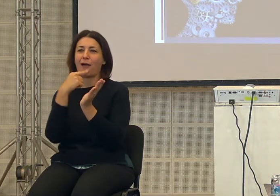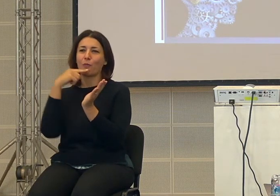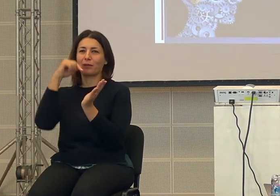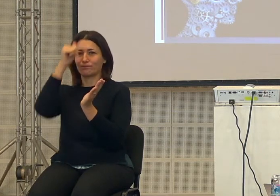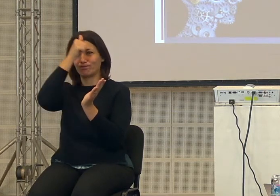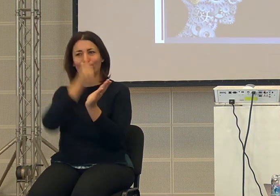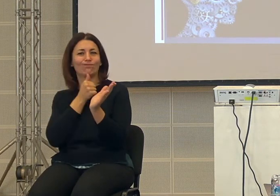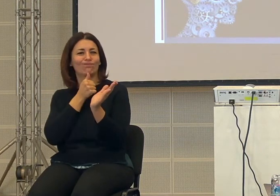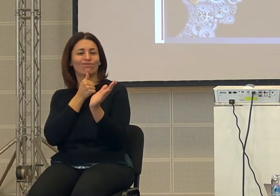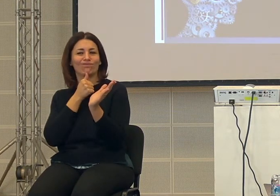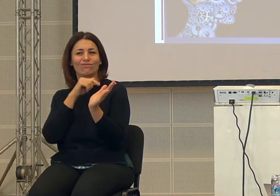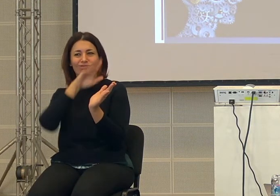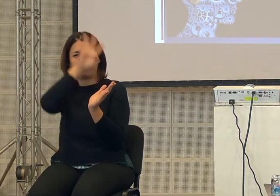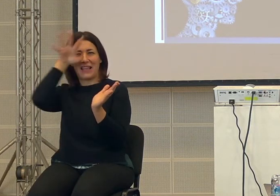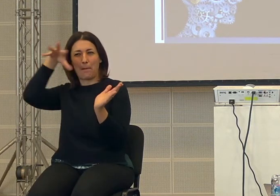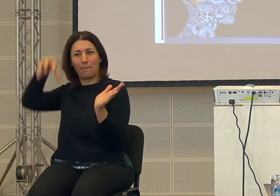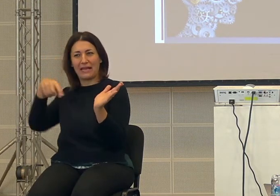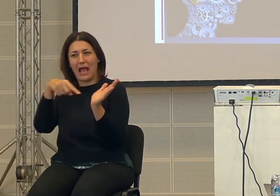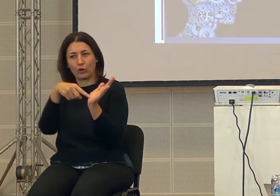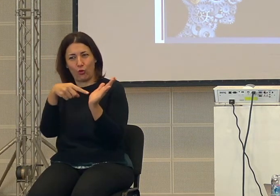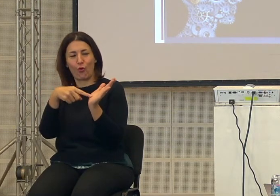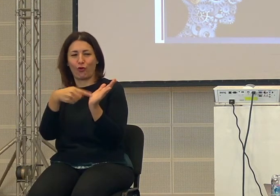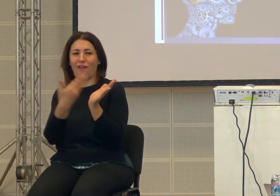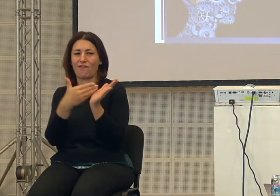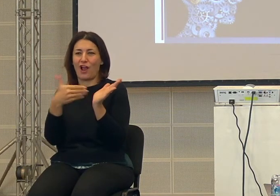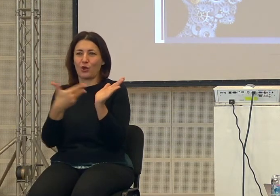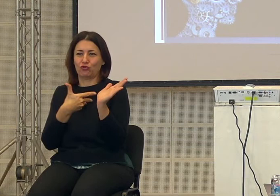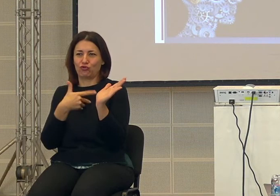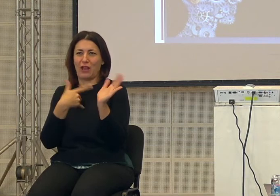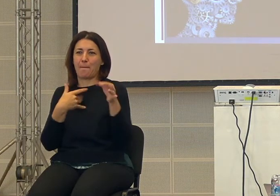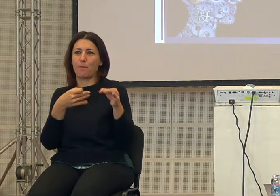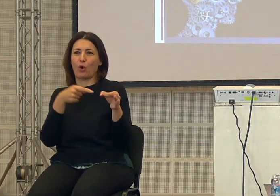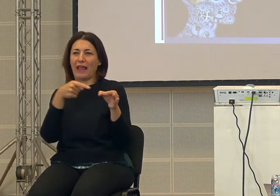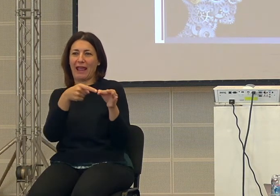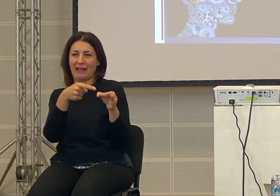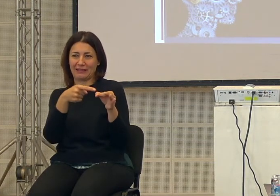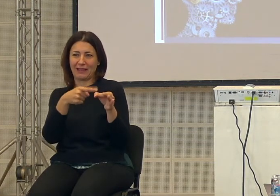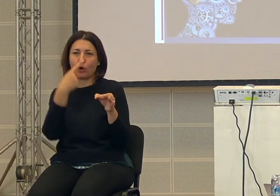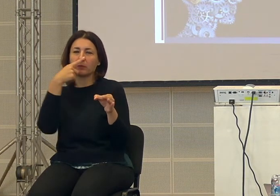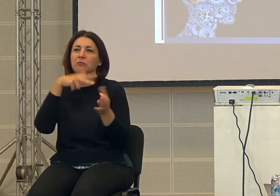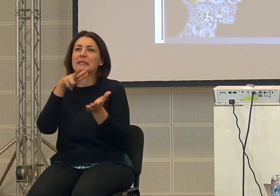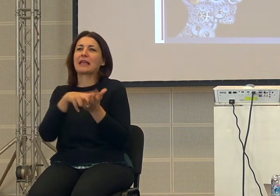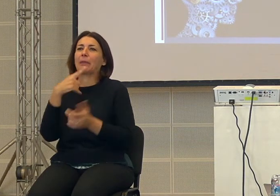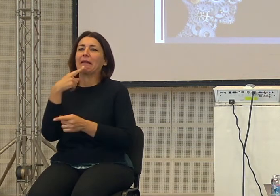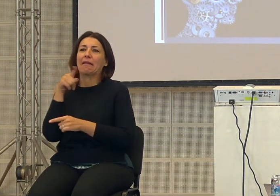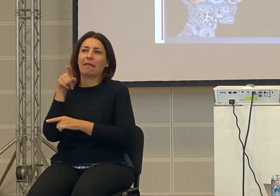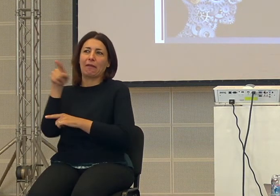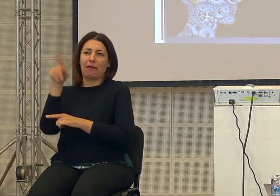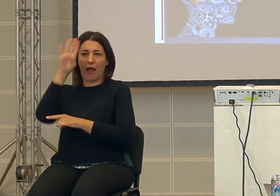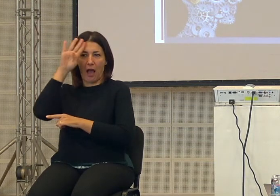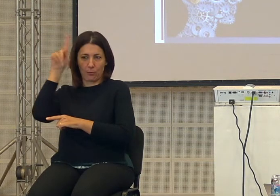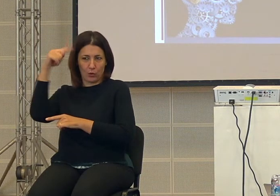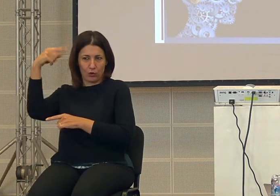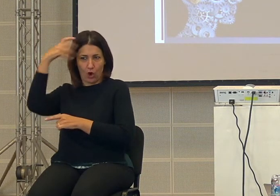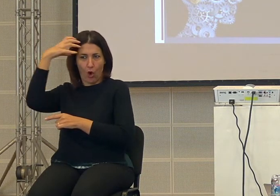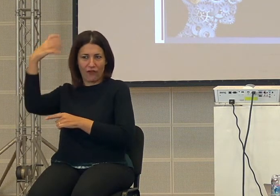garantisce che la quantità di oro d'argento della moneta è quella stabilita dall'alconio e